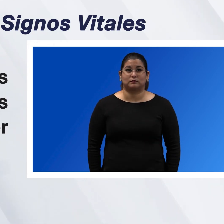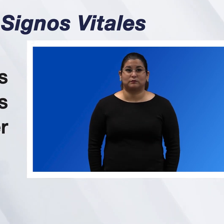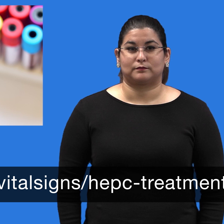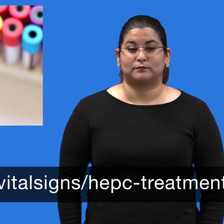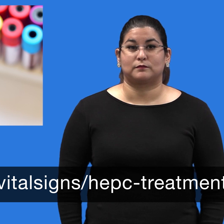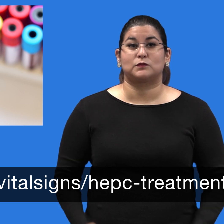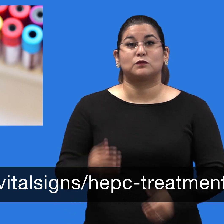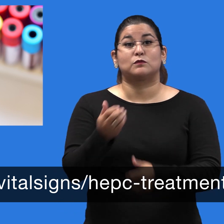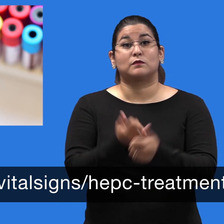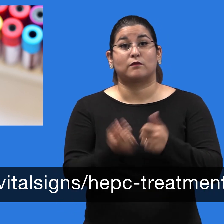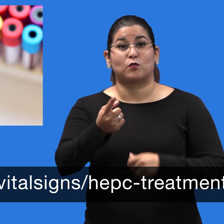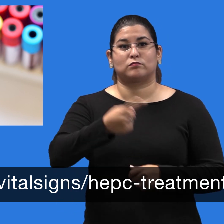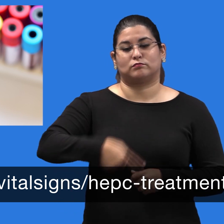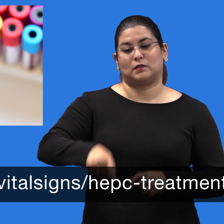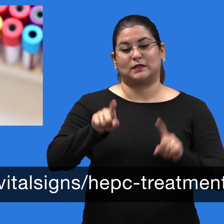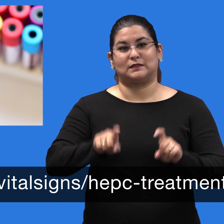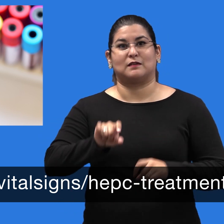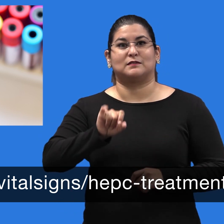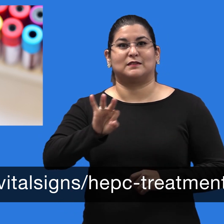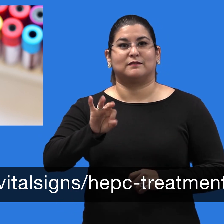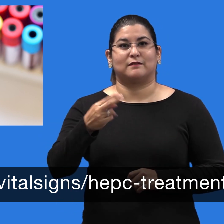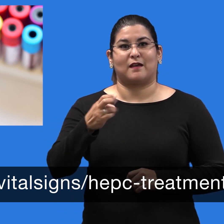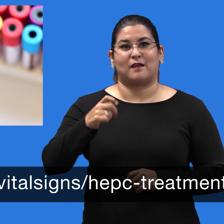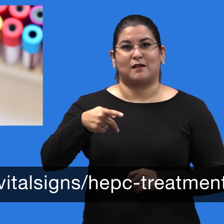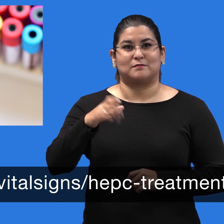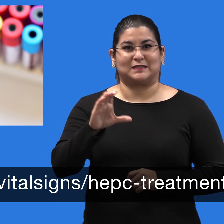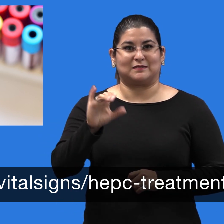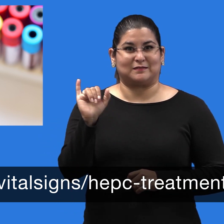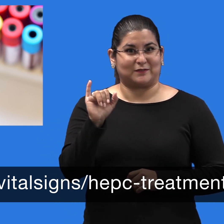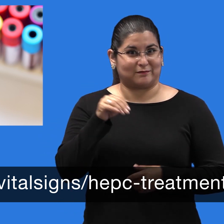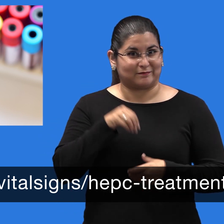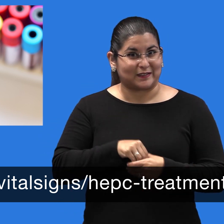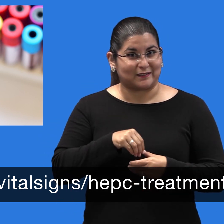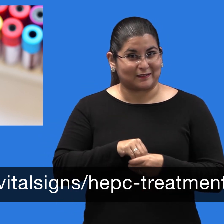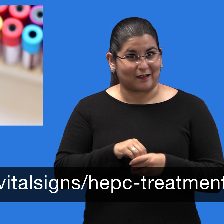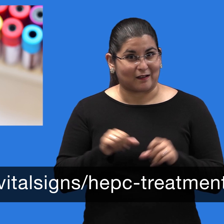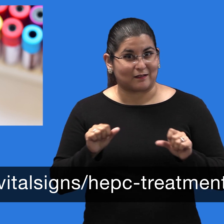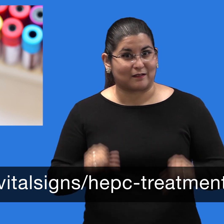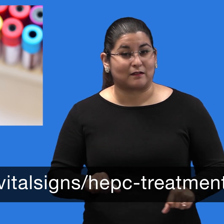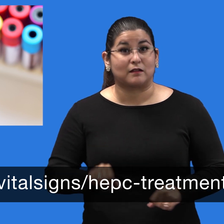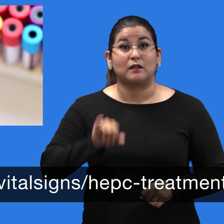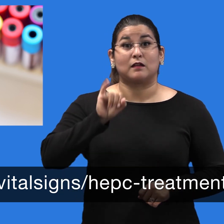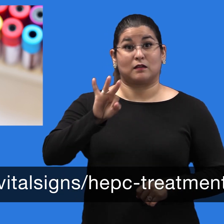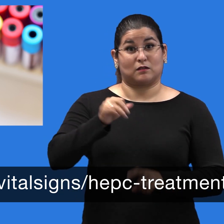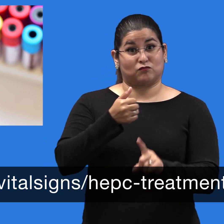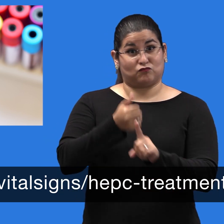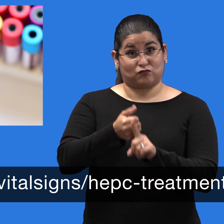Todas las personas se pueden hacer la prueba de detección de la hepatitis C una vez en la vida. Y, si usted tiene